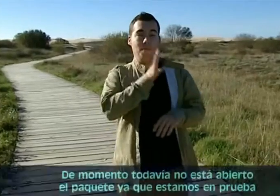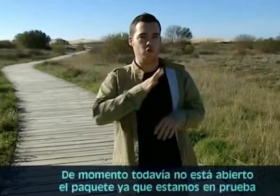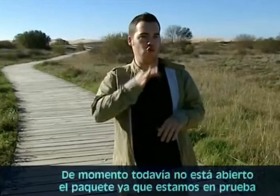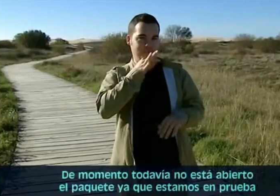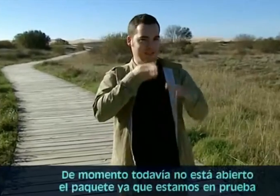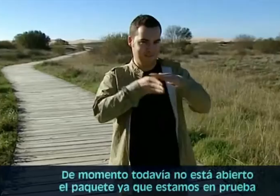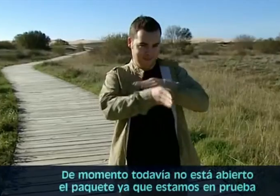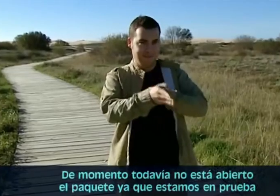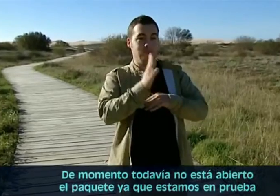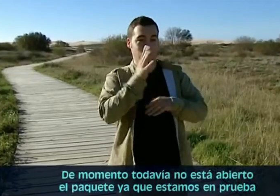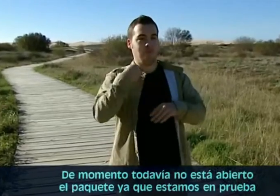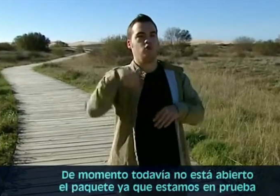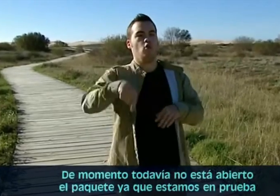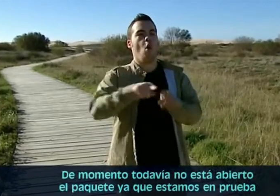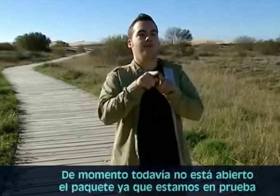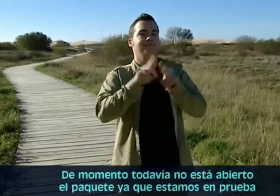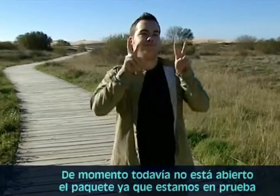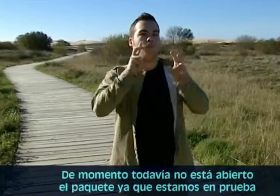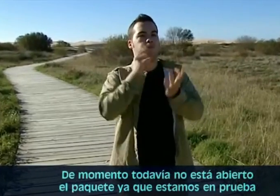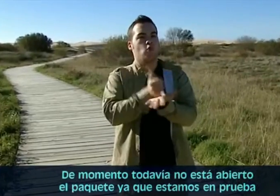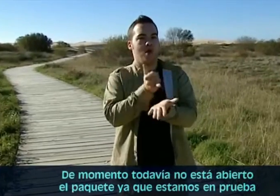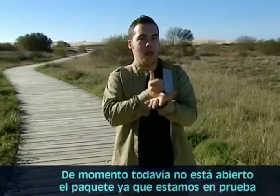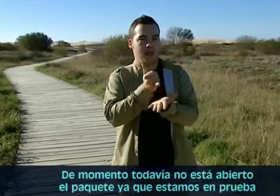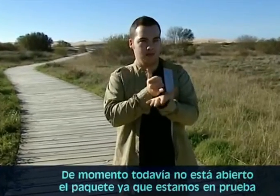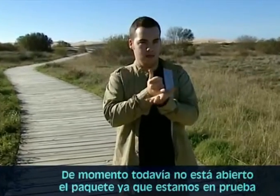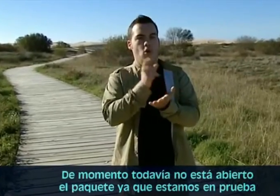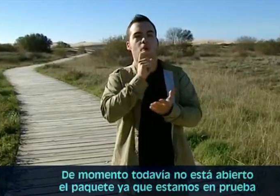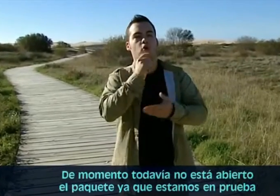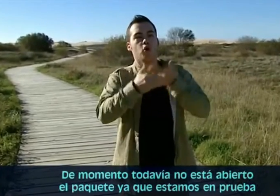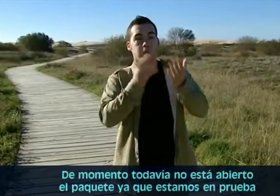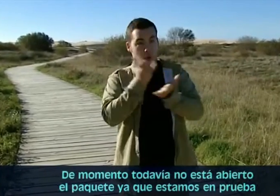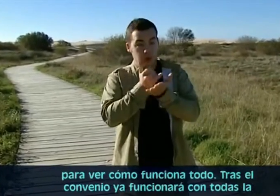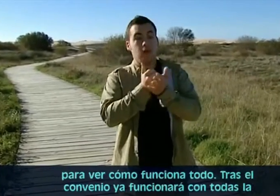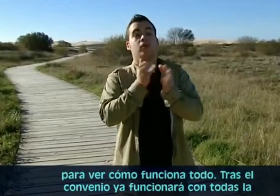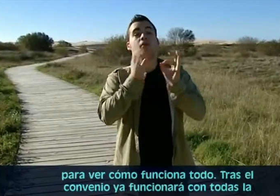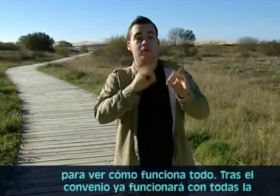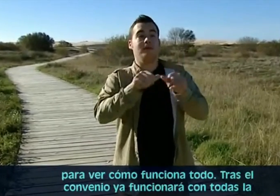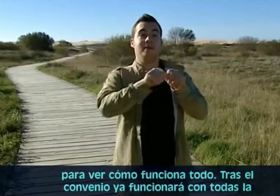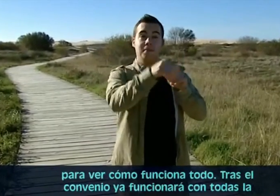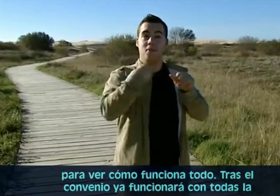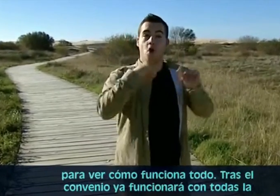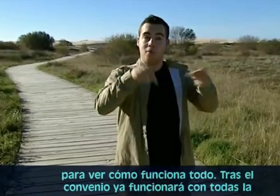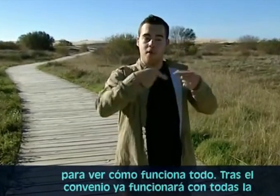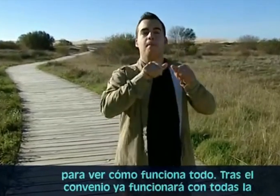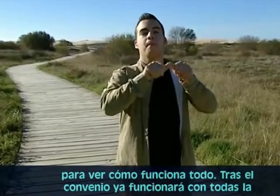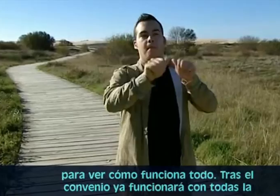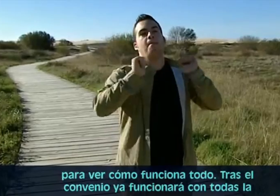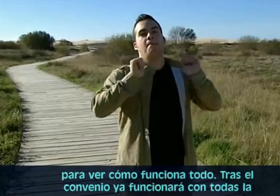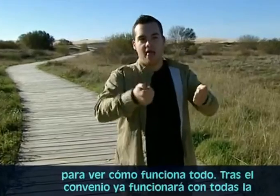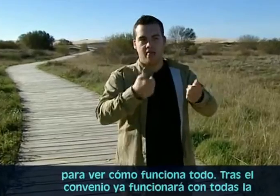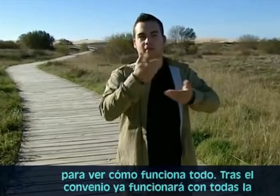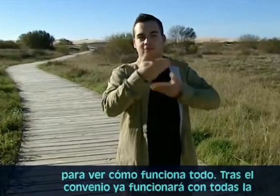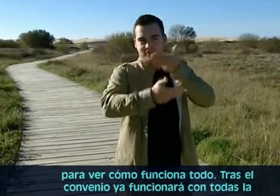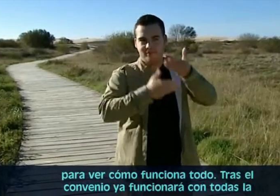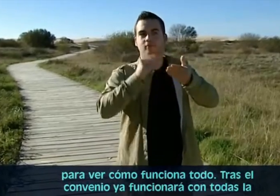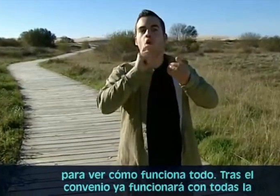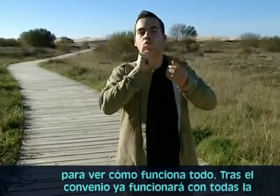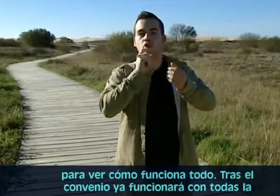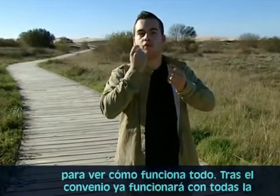De momento todavía no está abierto el paquete, ya que estamos en prueba para ver cómo funciona todo. Tras el convenio ya funcionará